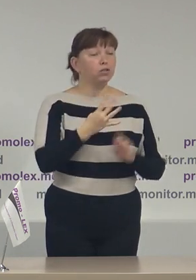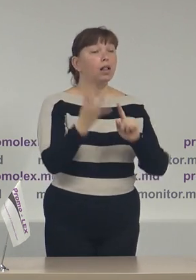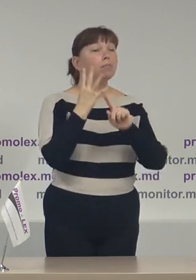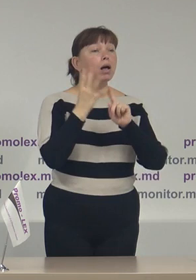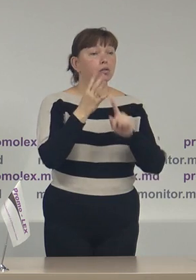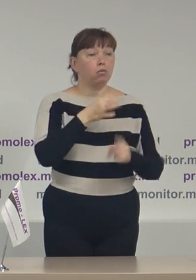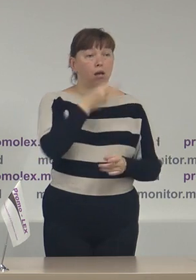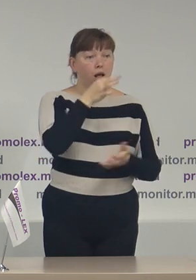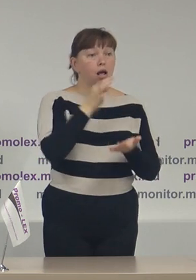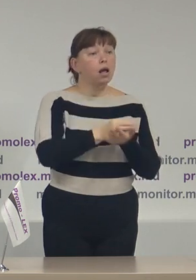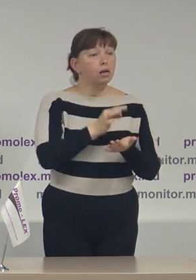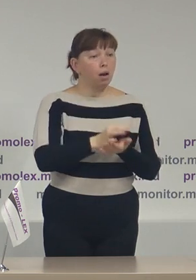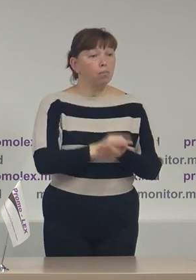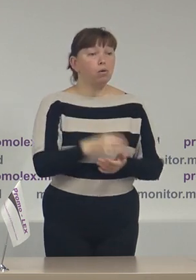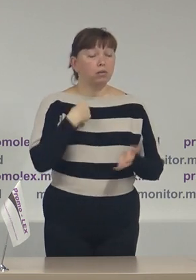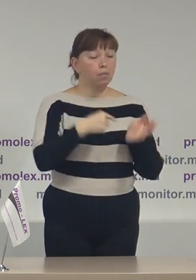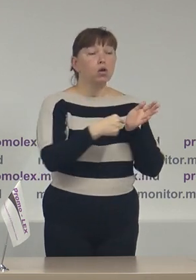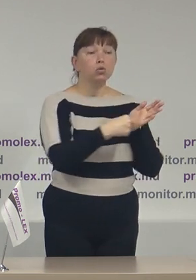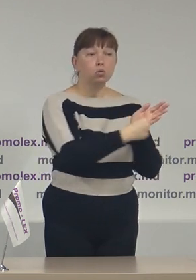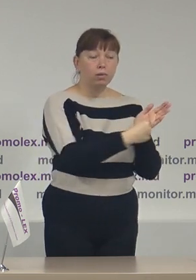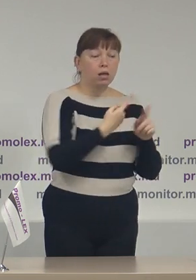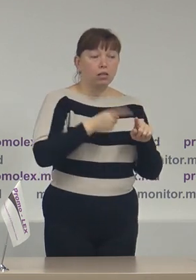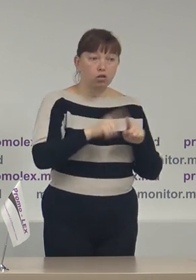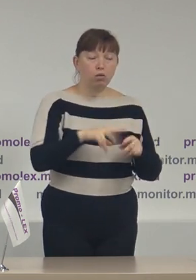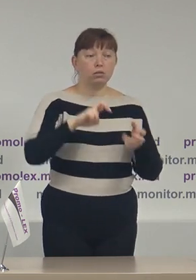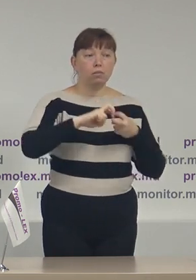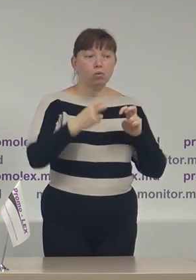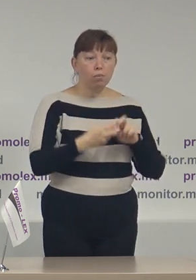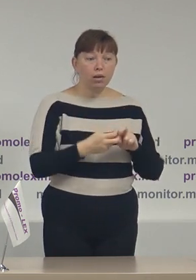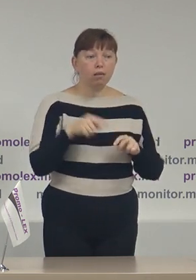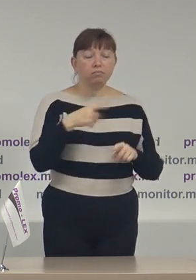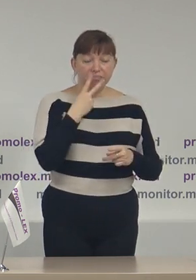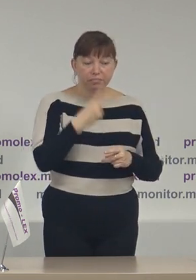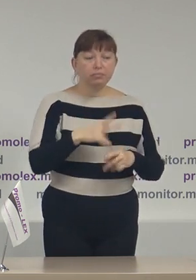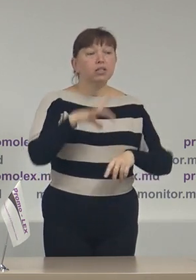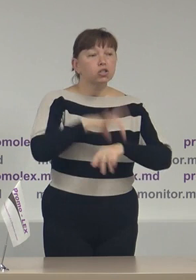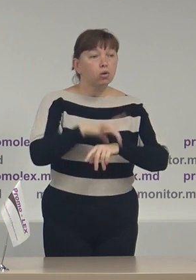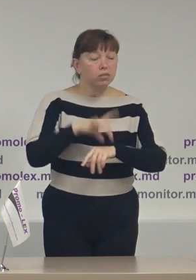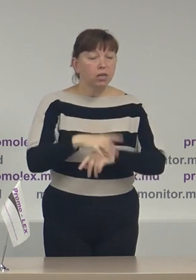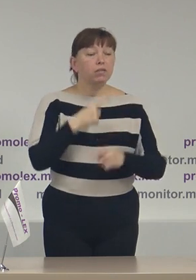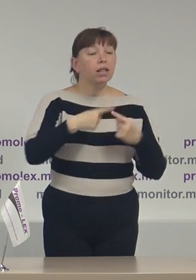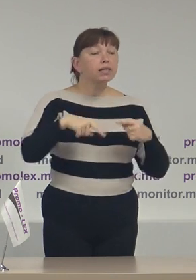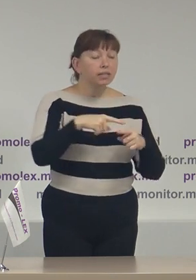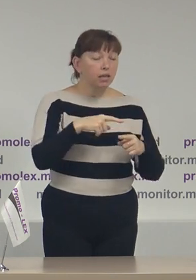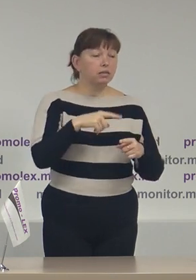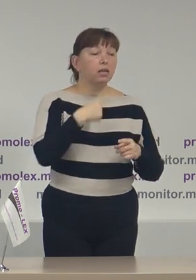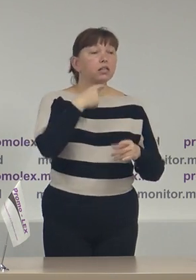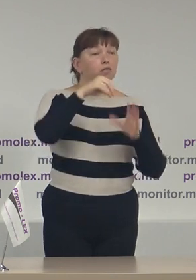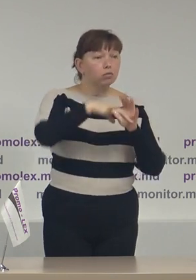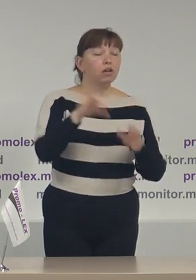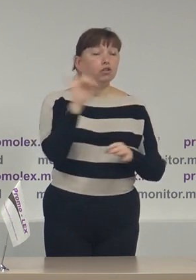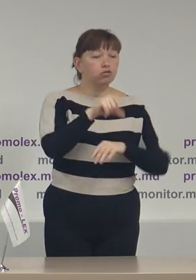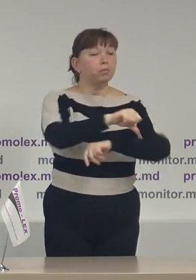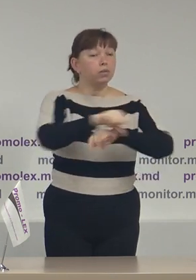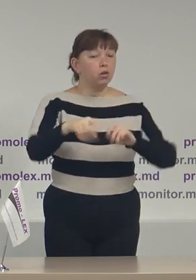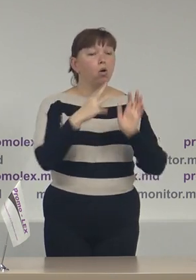patrulea raport am sublinia această problemă ea se observă și la secțiile de votare constituite peste hotarele țării